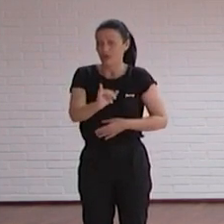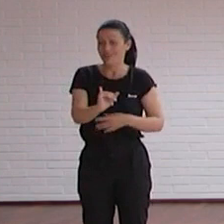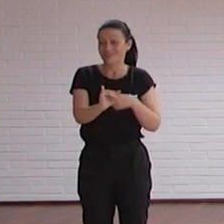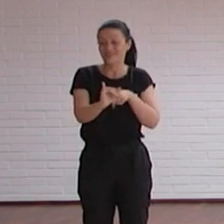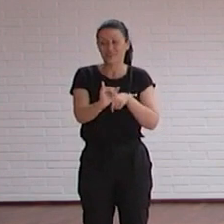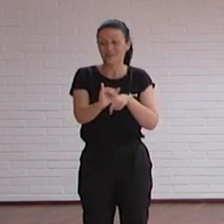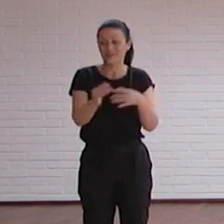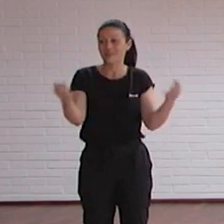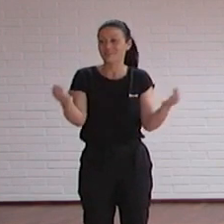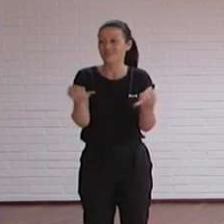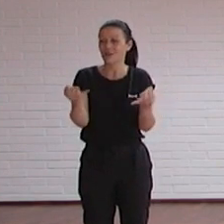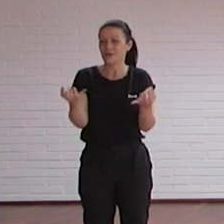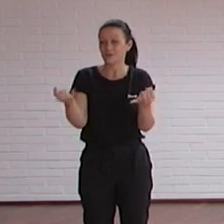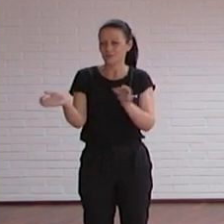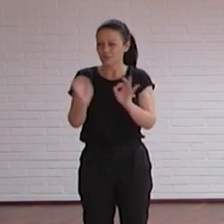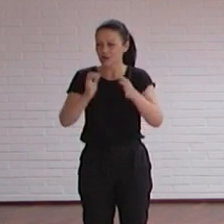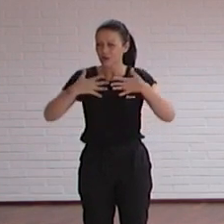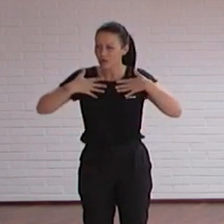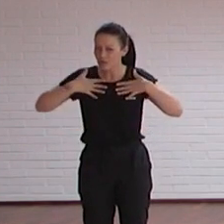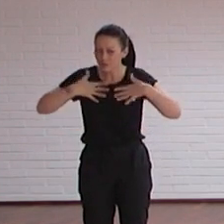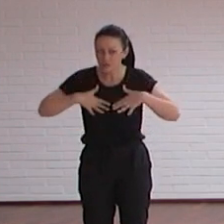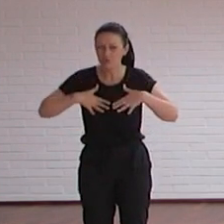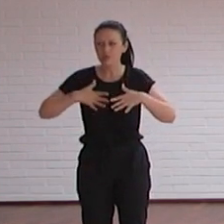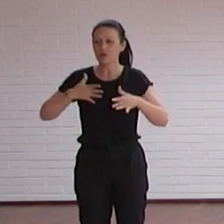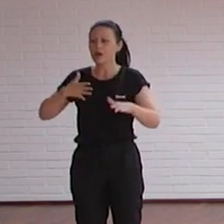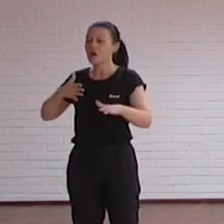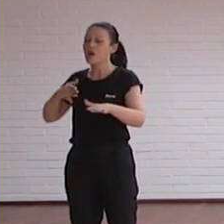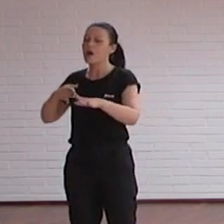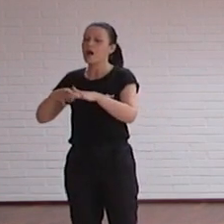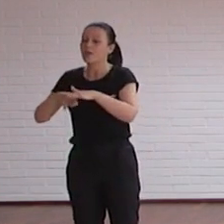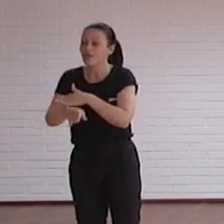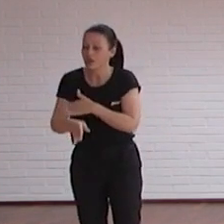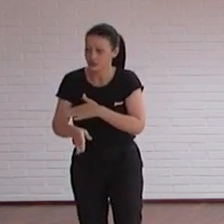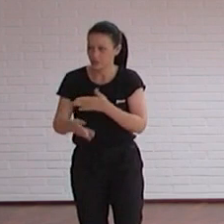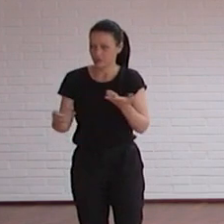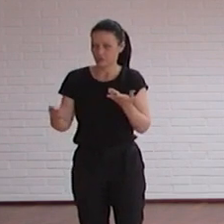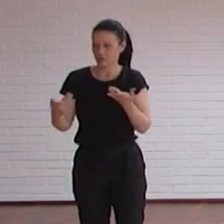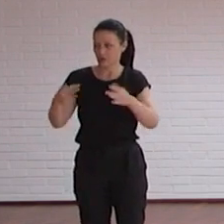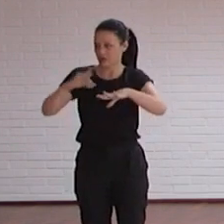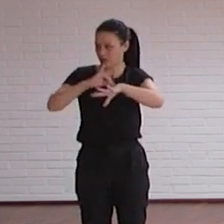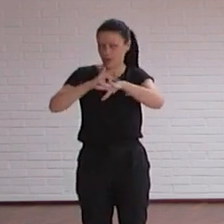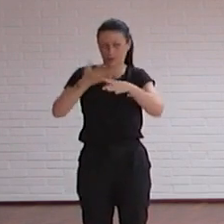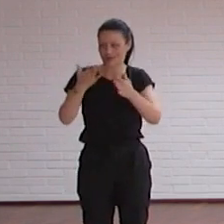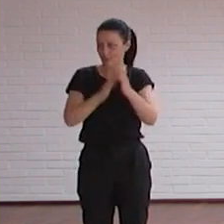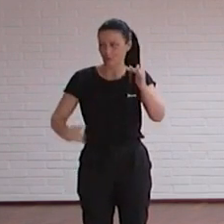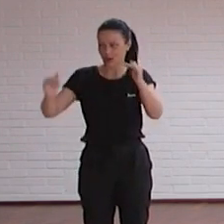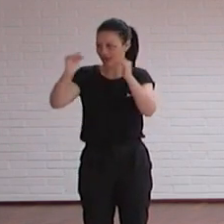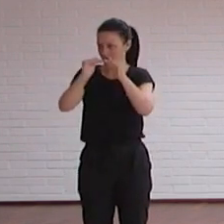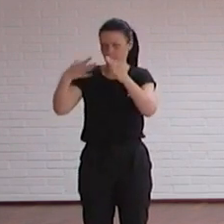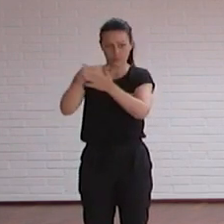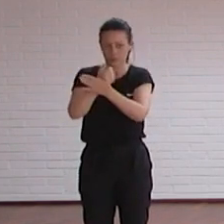preparada o debe tener acceso a los medios digitales en igualdad de condiciones.